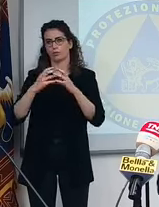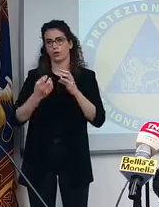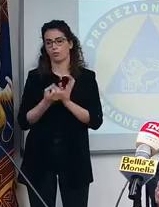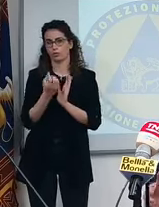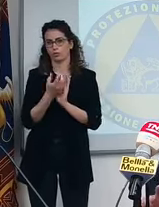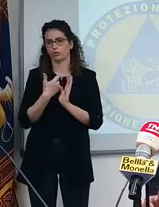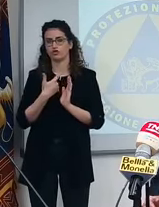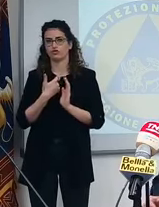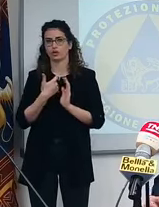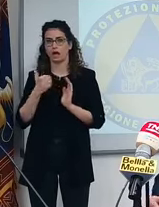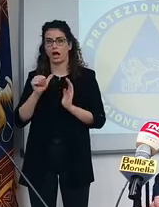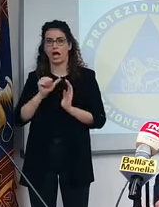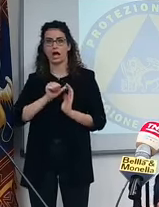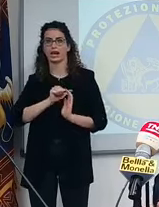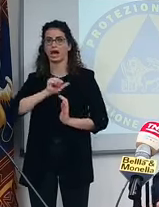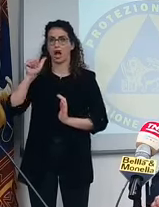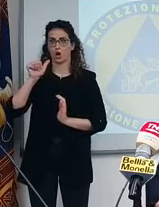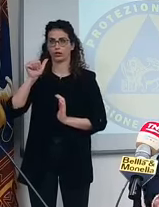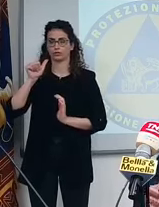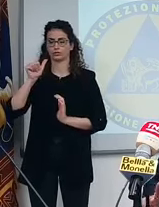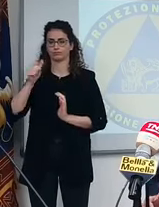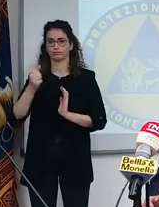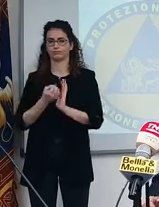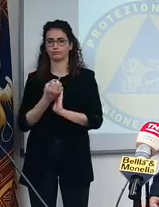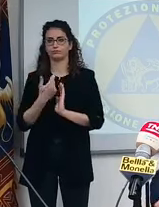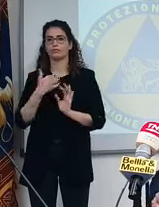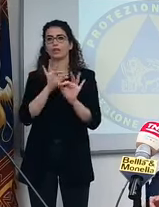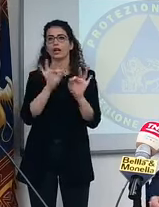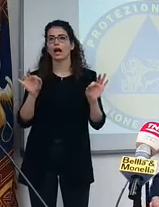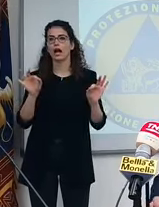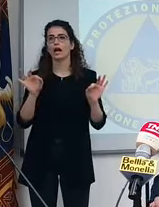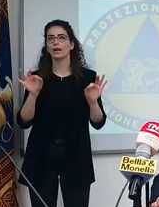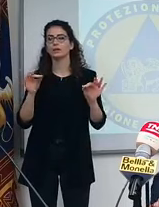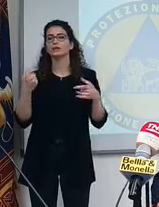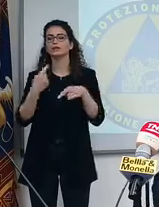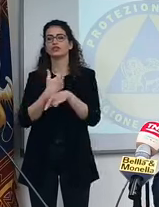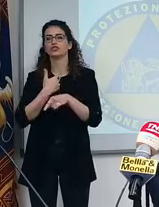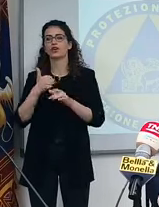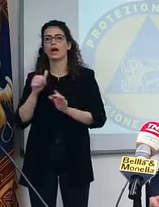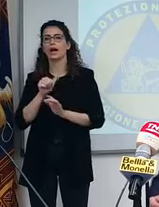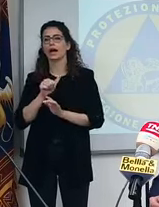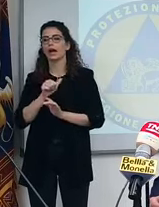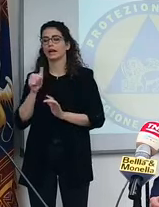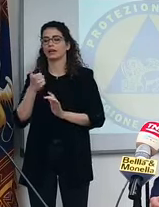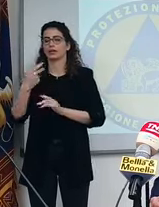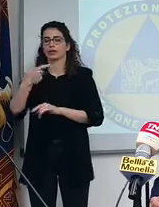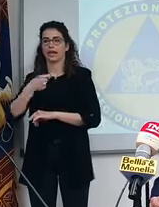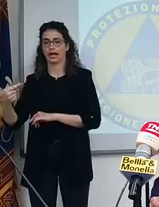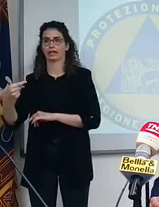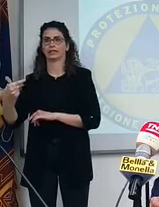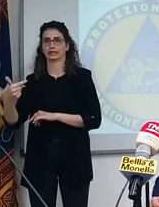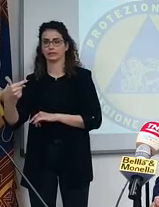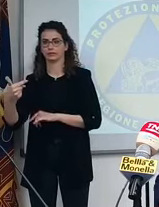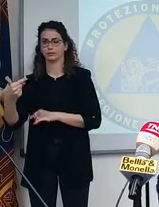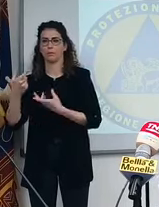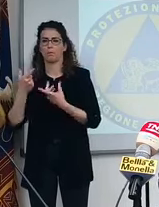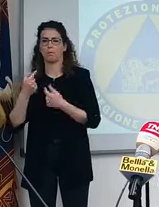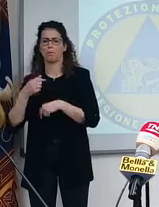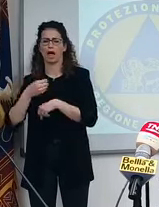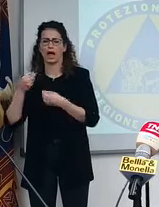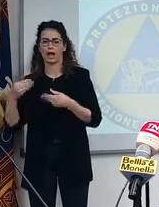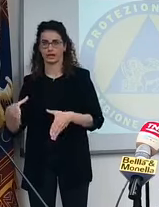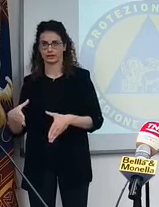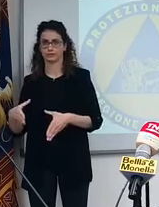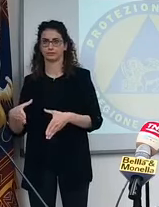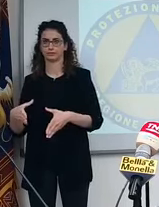Ci sono alcuni imprenditori che hanno fatto il record negativo nella loro storia di perdite. E quindi a noi